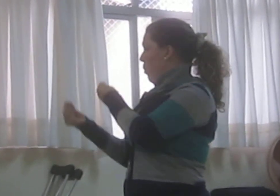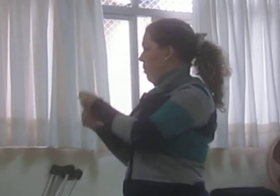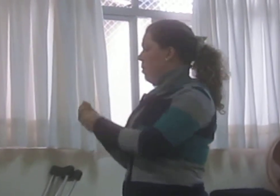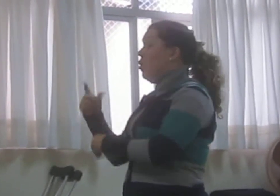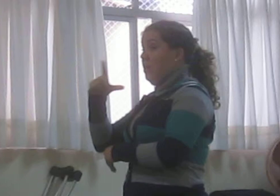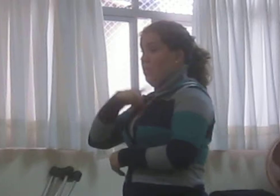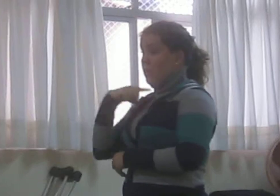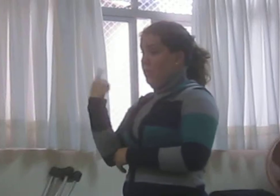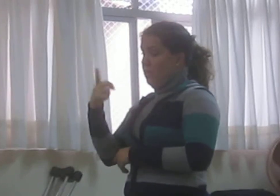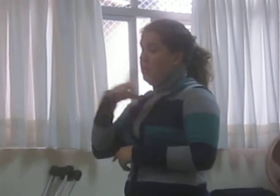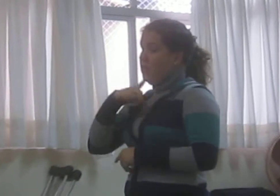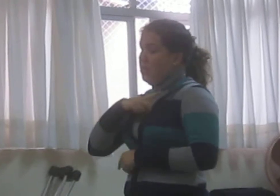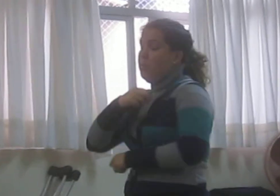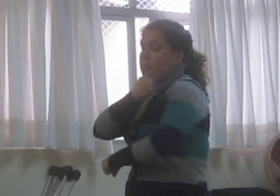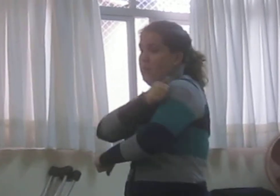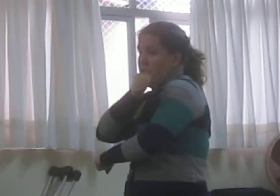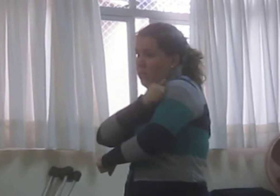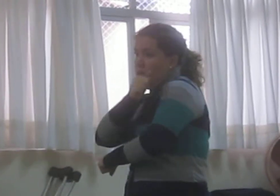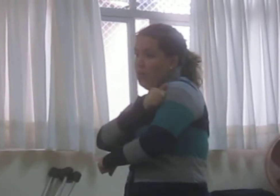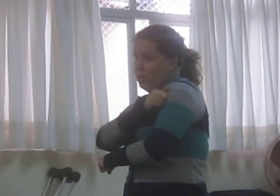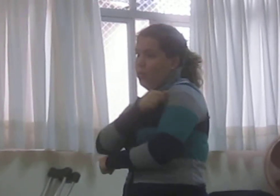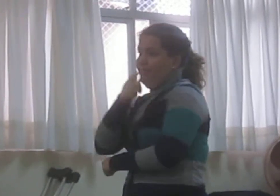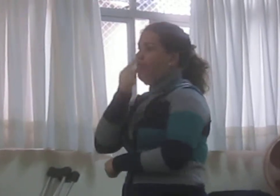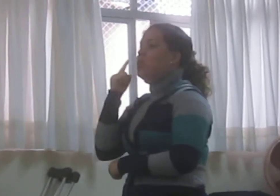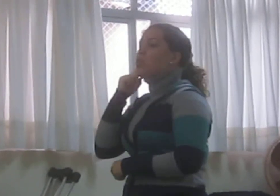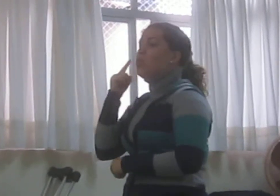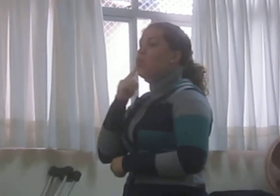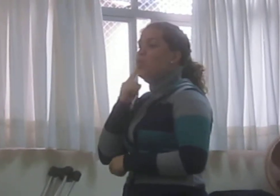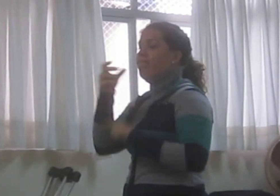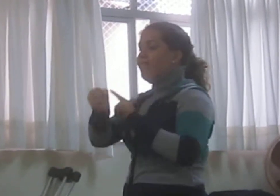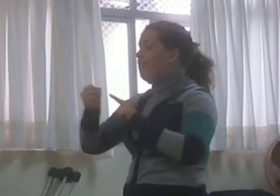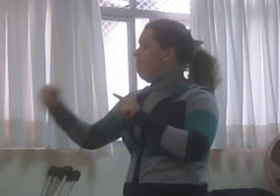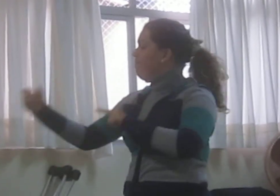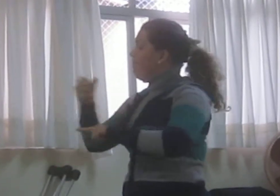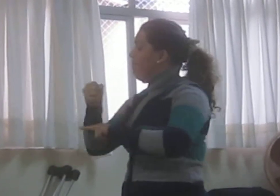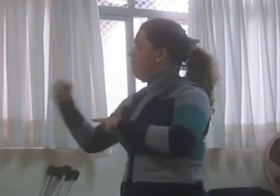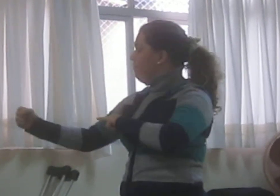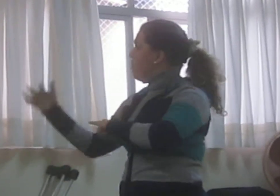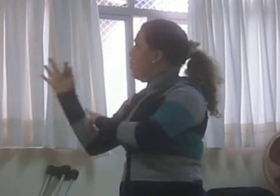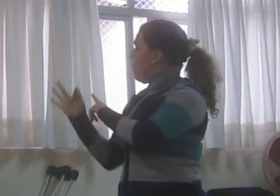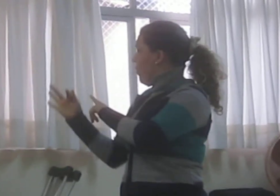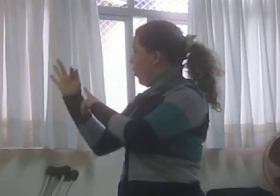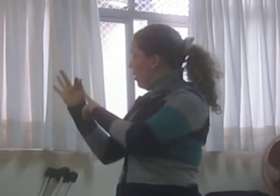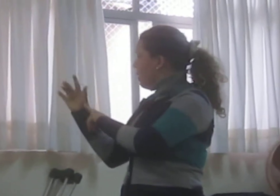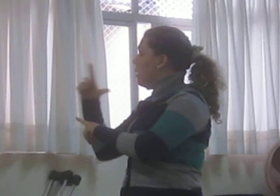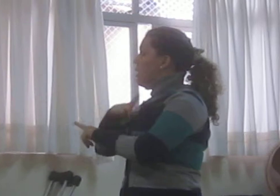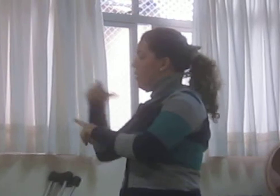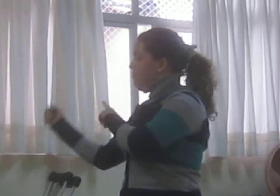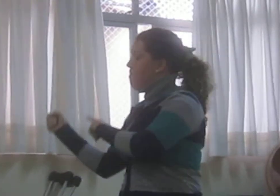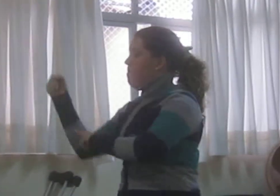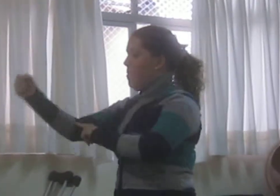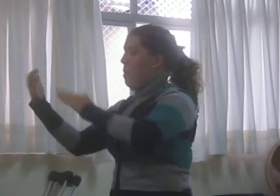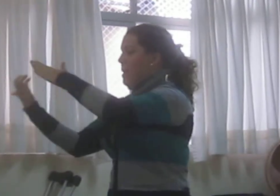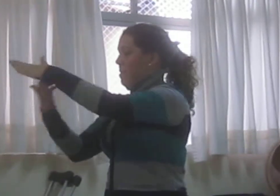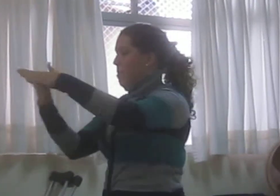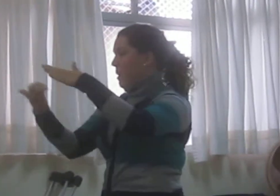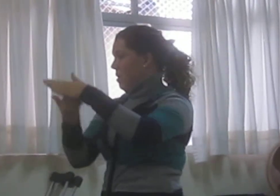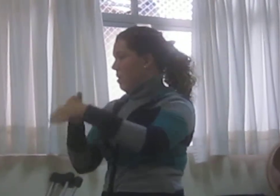que trabalham, nossos surdos são incluídos no mercado de trabalho. Tem a estatística, mais ou menos, a quantidade de surdos que ela quer saber?